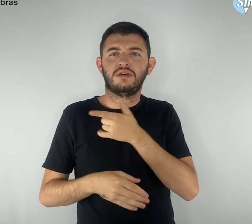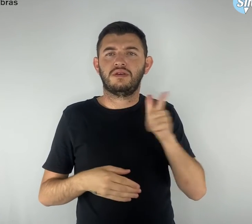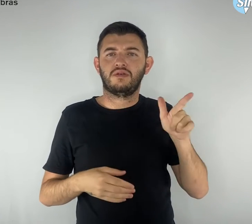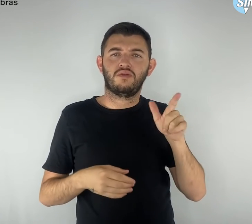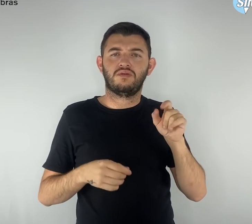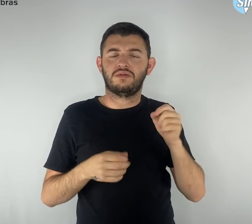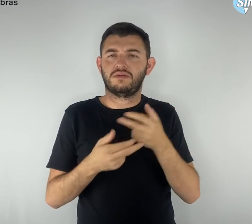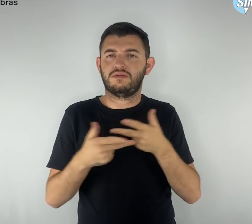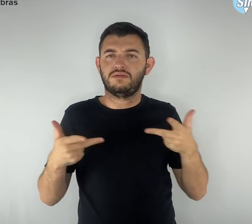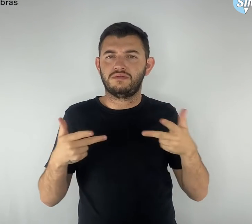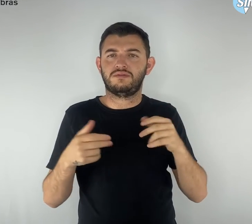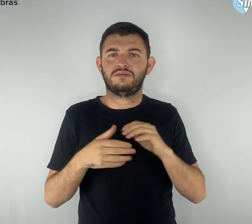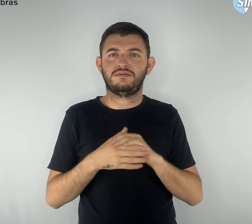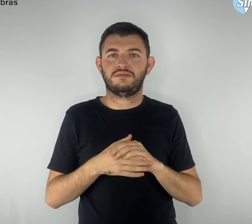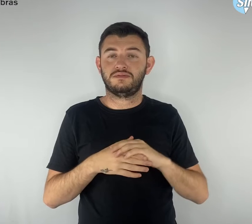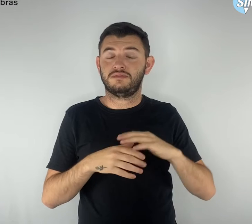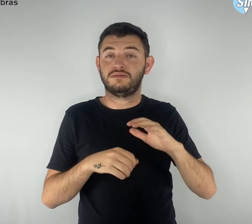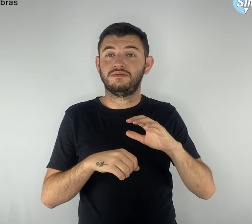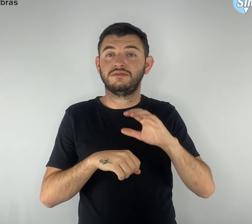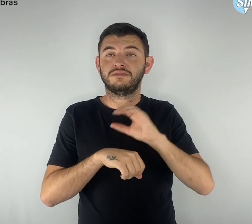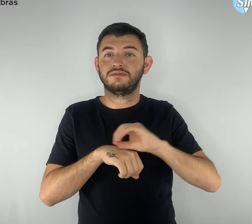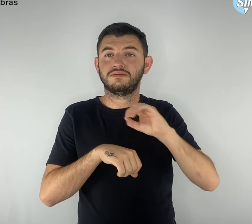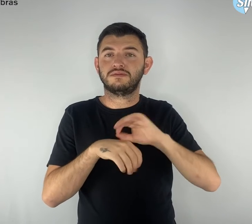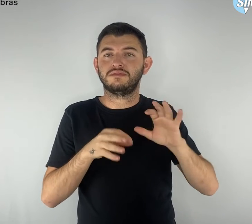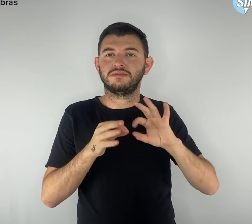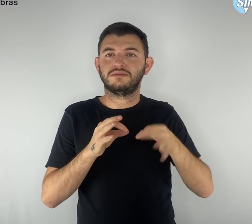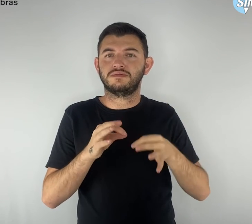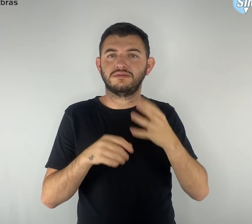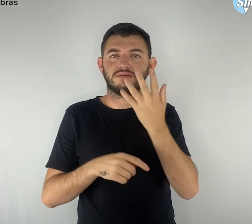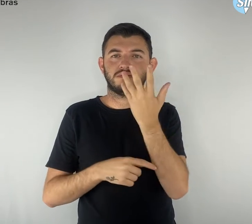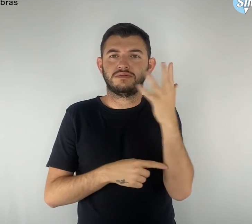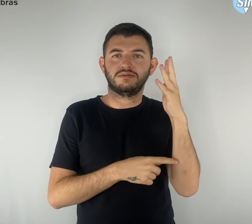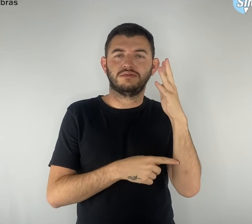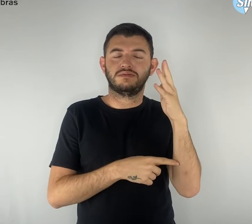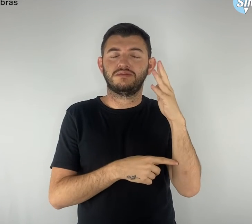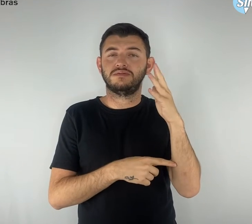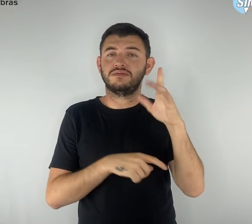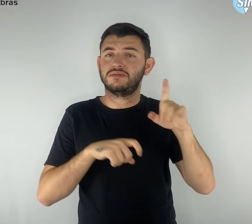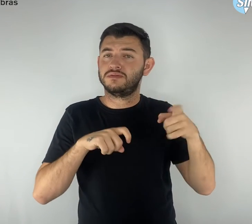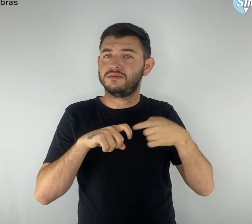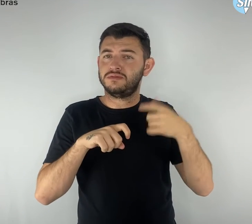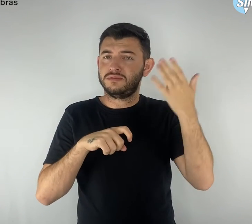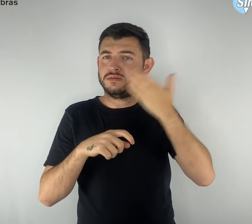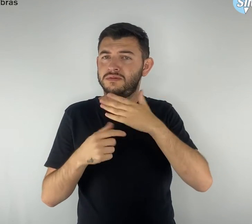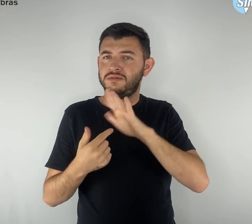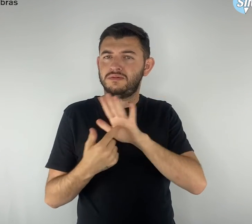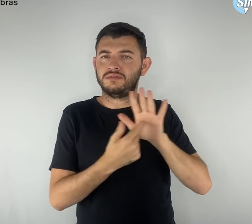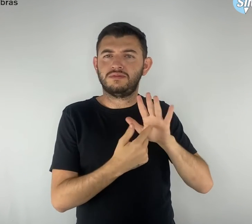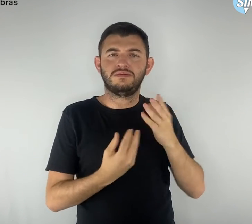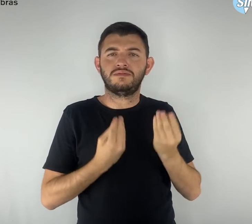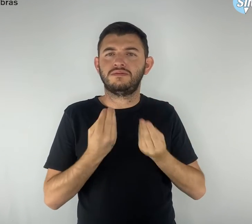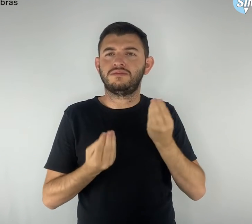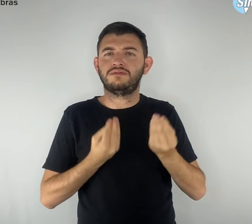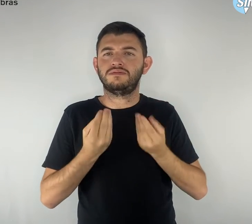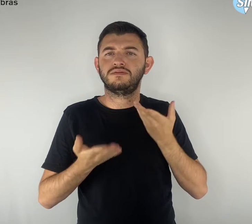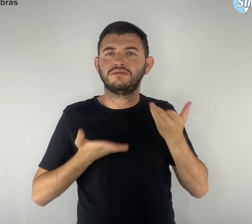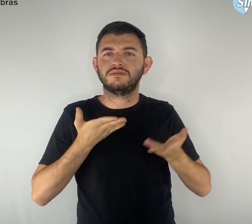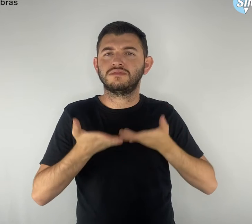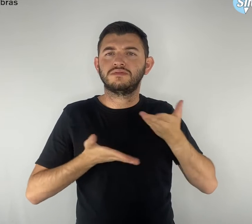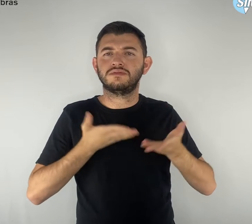oficinas de plantas medicinais, por exemplo, foi mostrado como cultivar plantas medicinais e seus